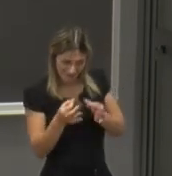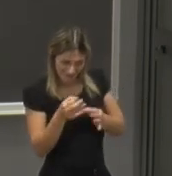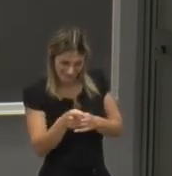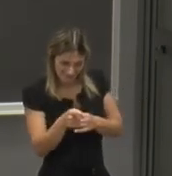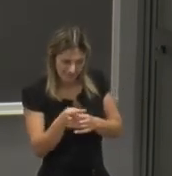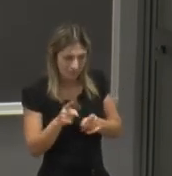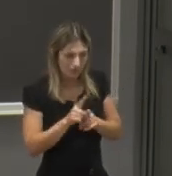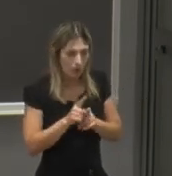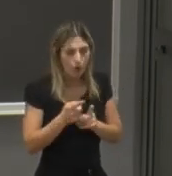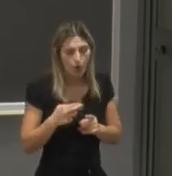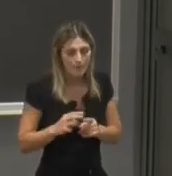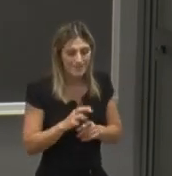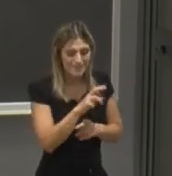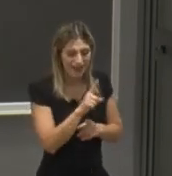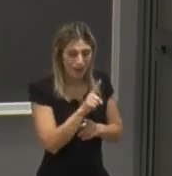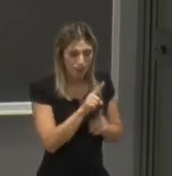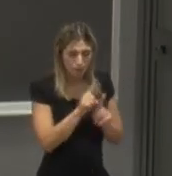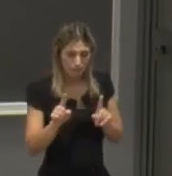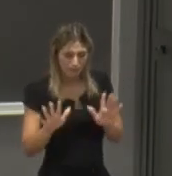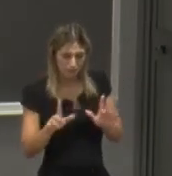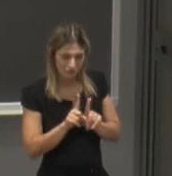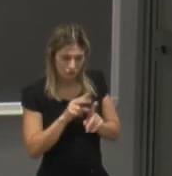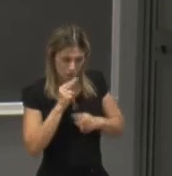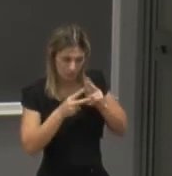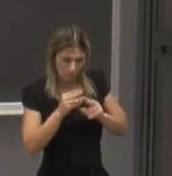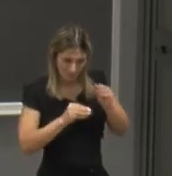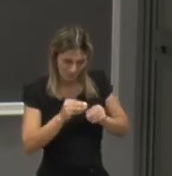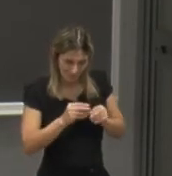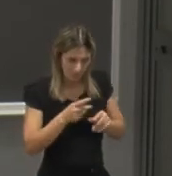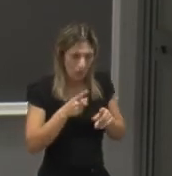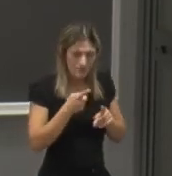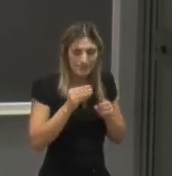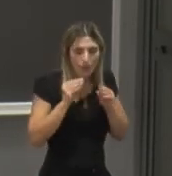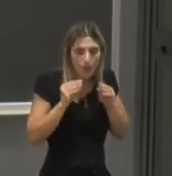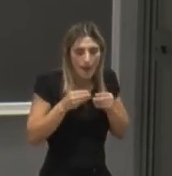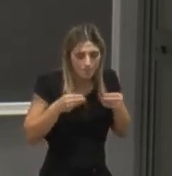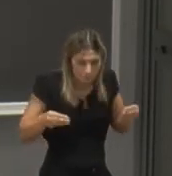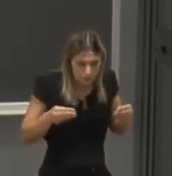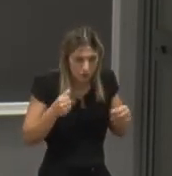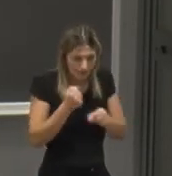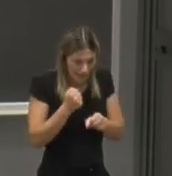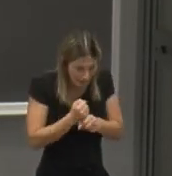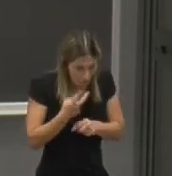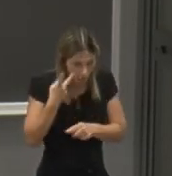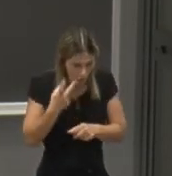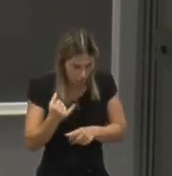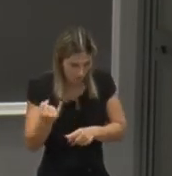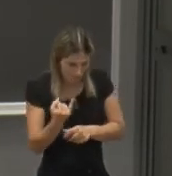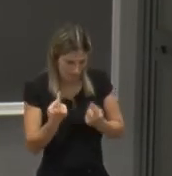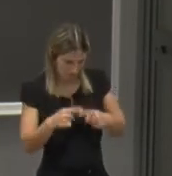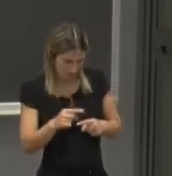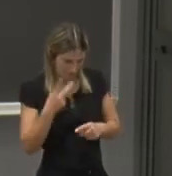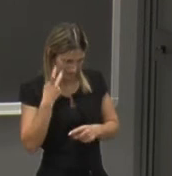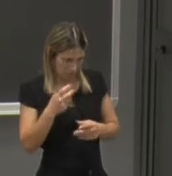espressa in una scala da 1 a 10 rispetto al lavoro alla professione dei nostri ingegneri di